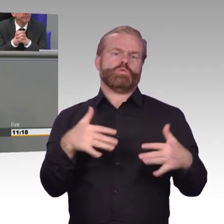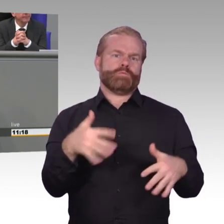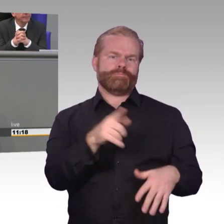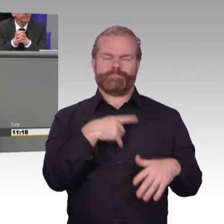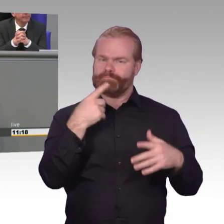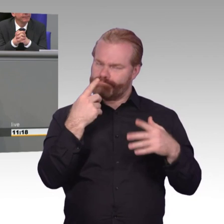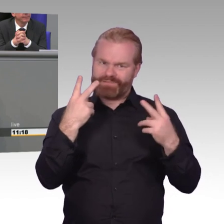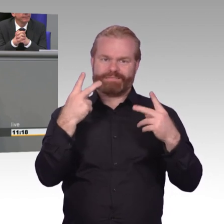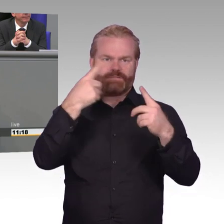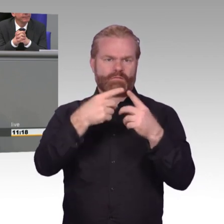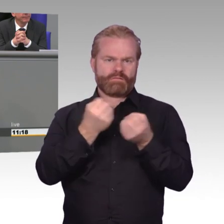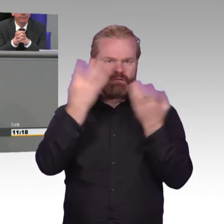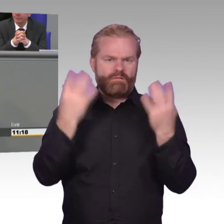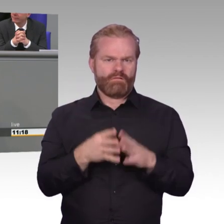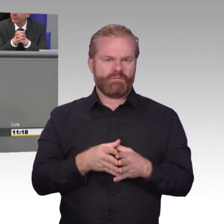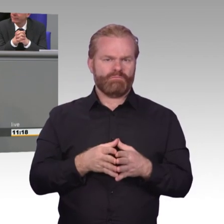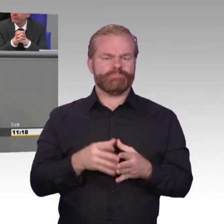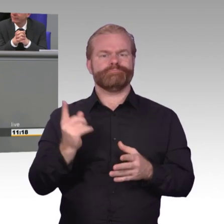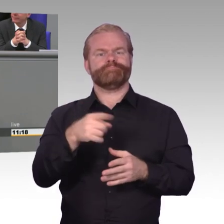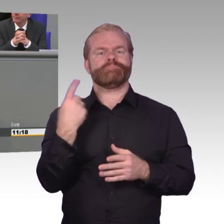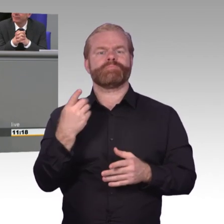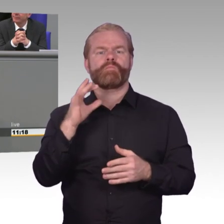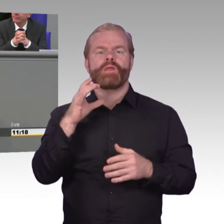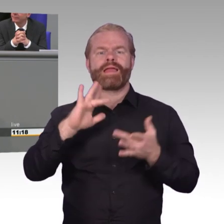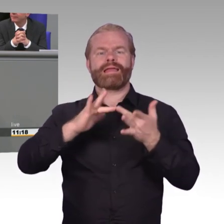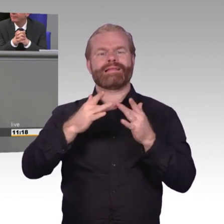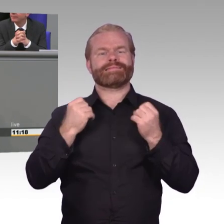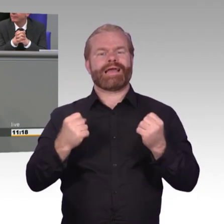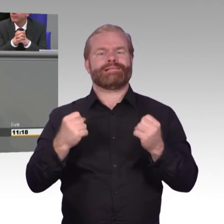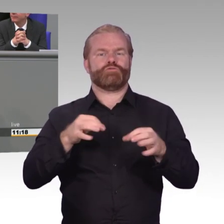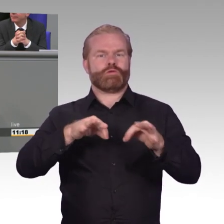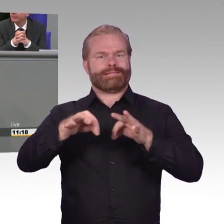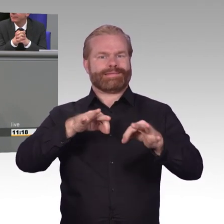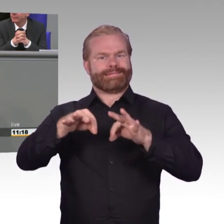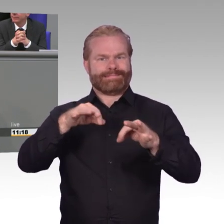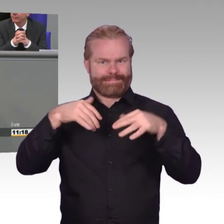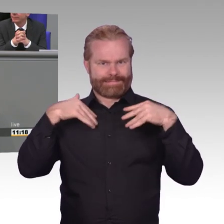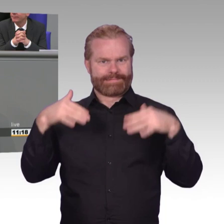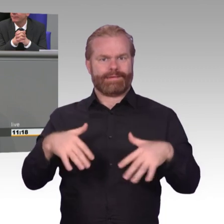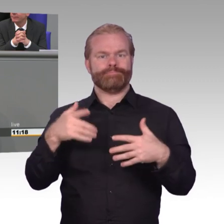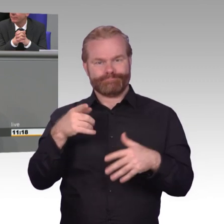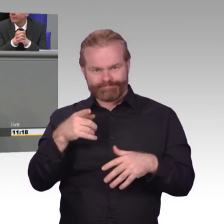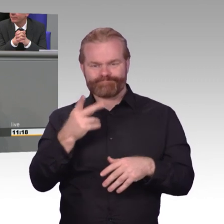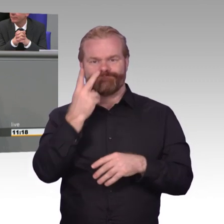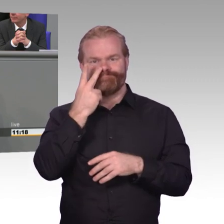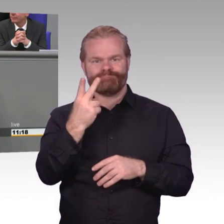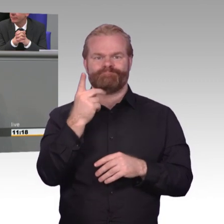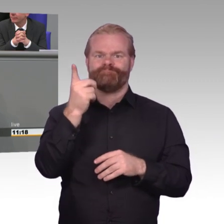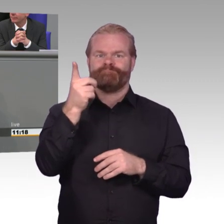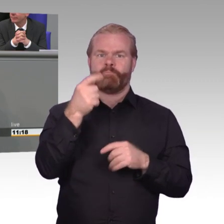dieser Hemmnisse zu fördern. Meine Damen und Herren der FDP, Sie sehen, wir streben nach vorn. Wir haben bereits viel geleistet. Ihr Antrag